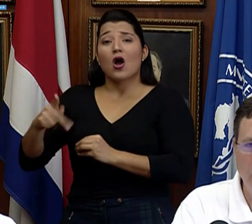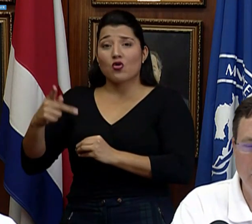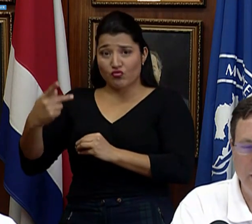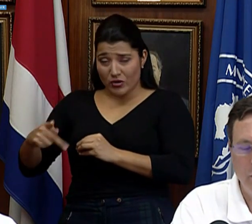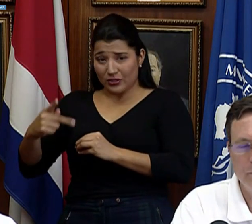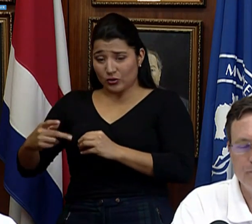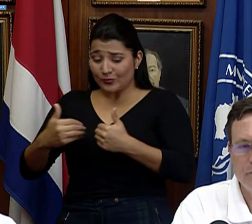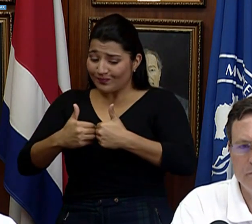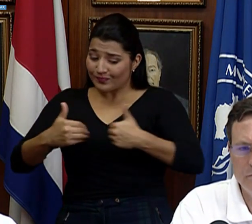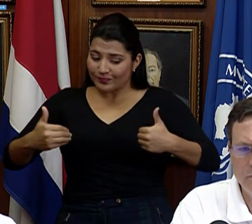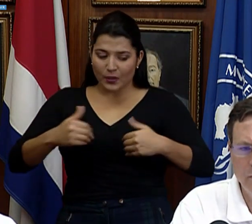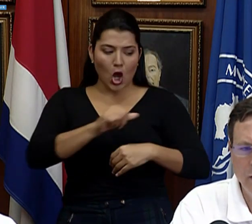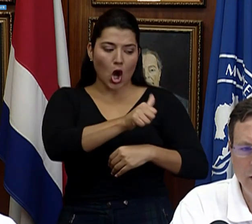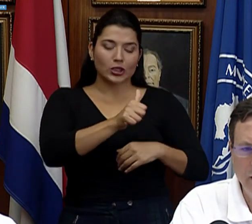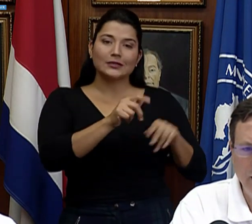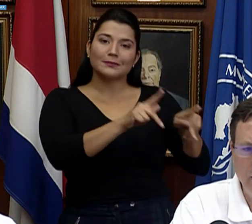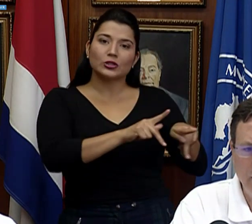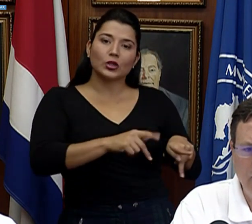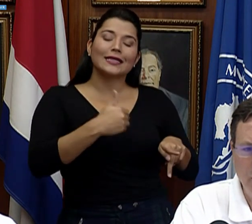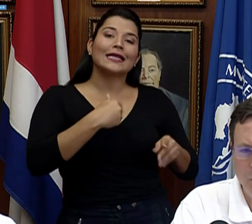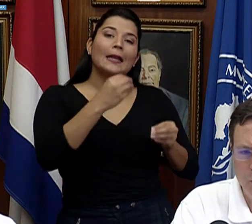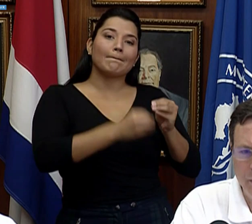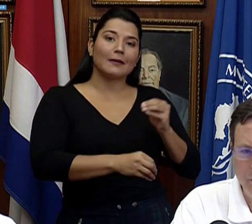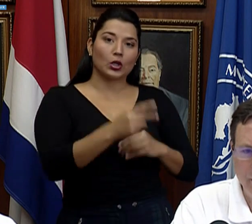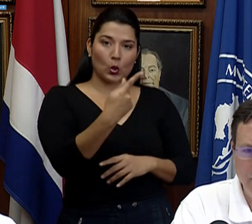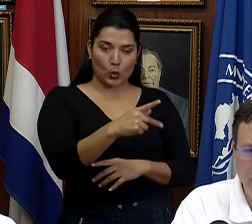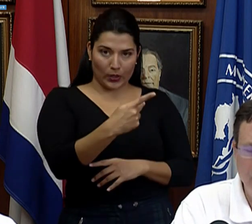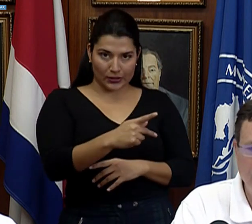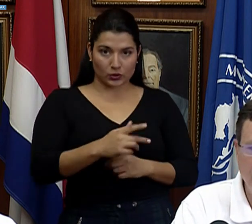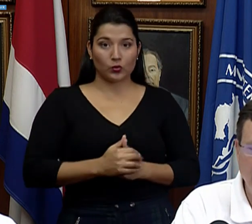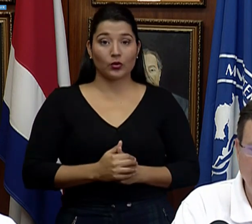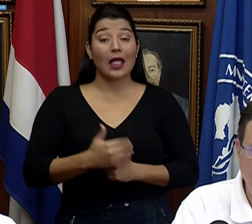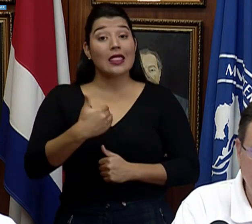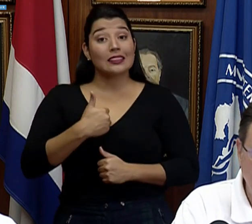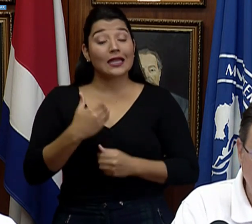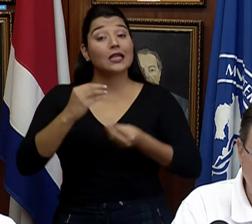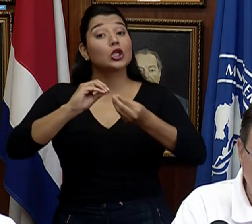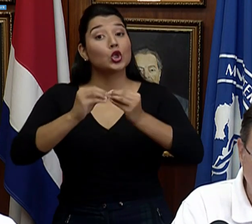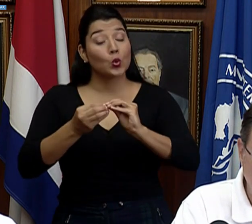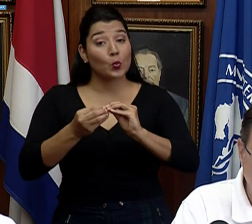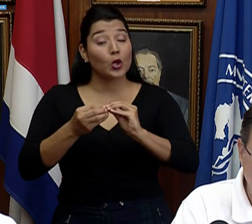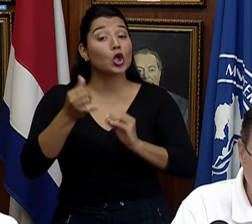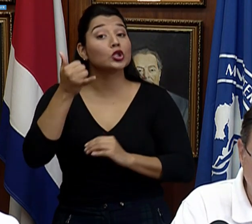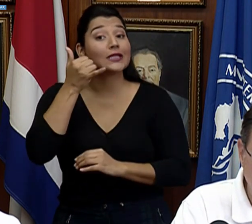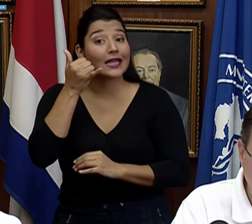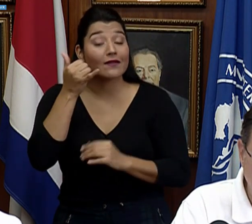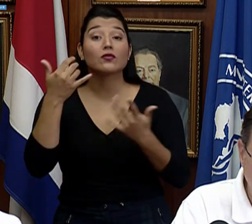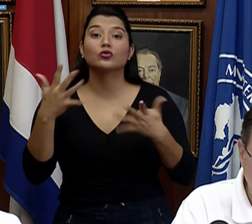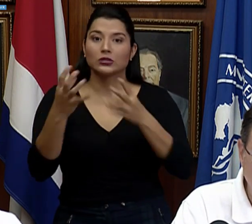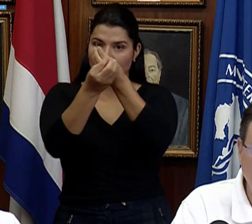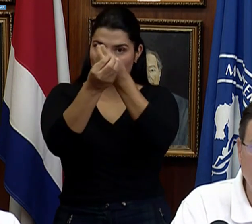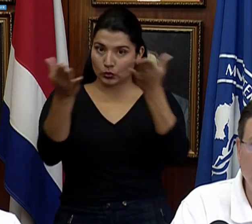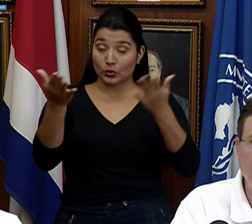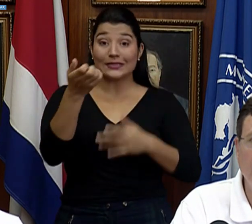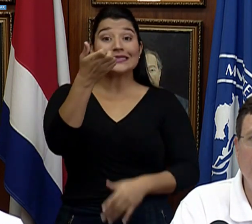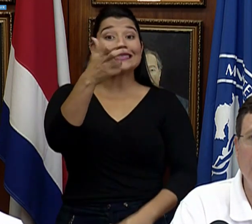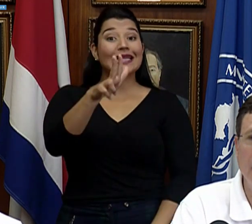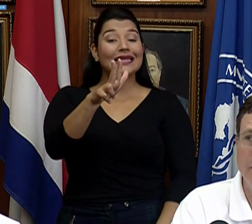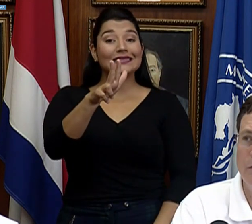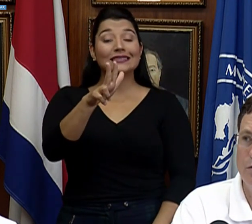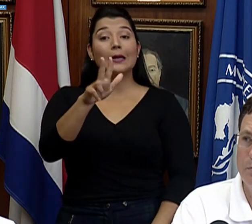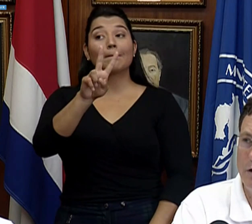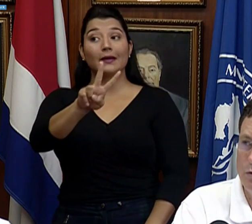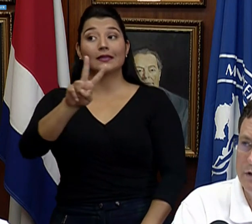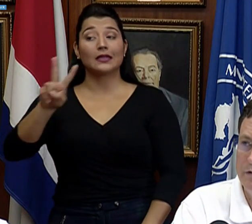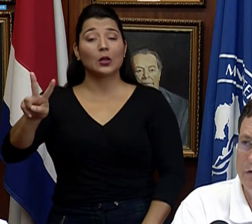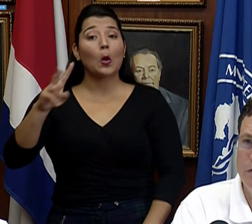moderado o bajo. Hay un número de teléfono para que ya sea divulgado el 1322 para